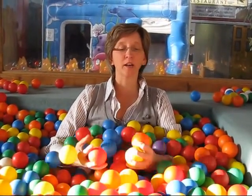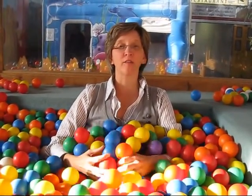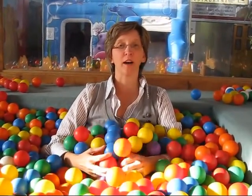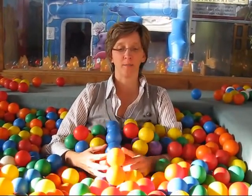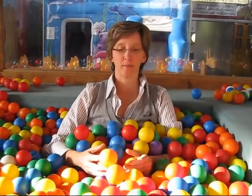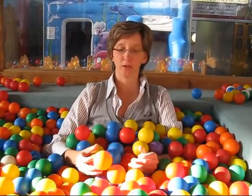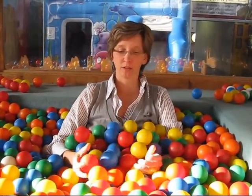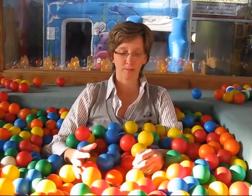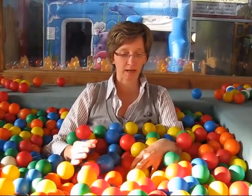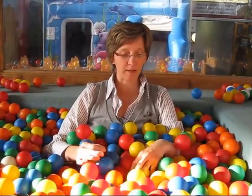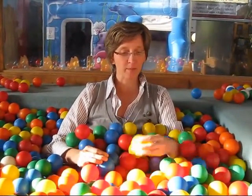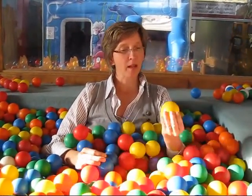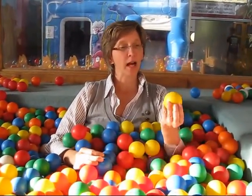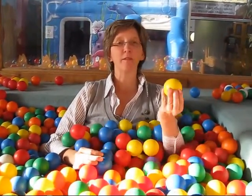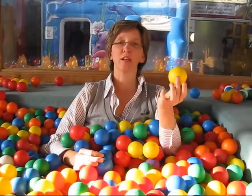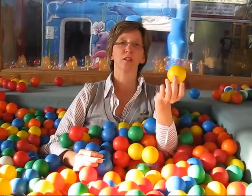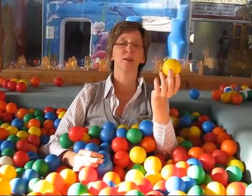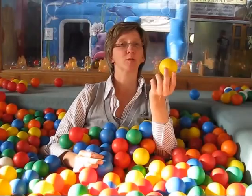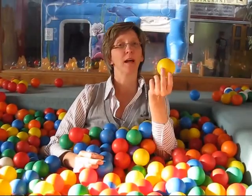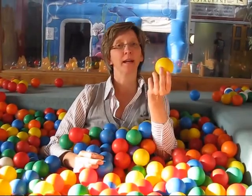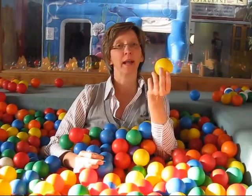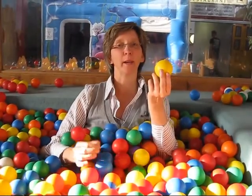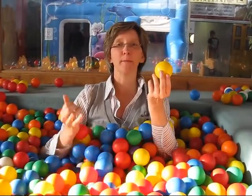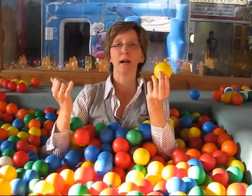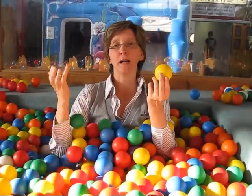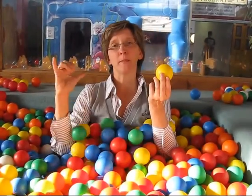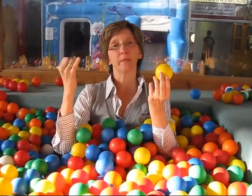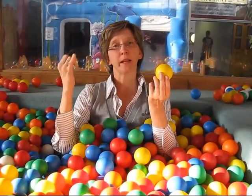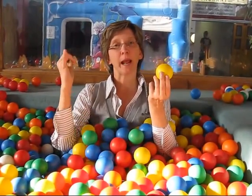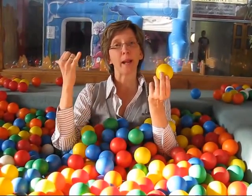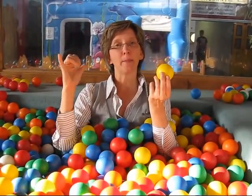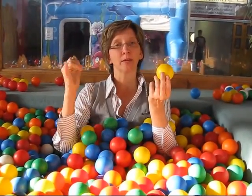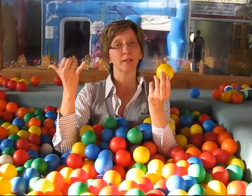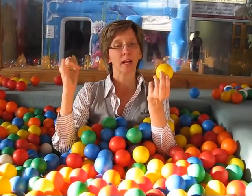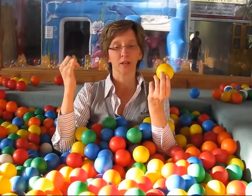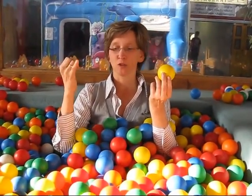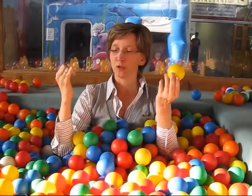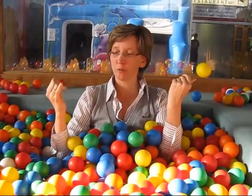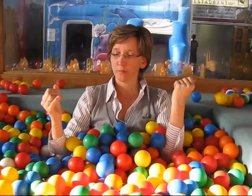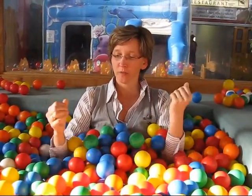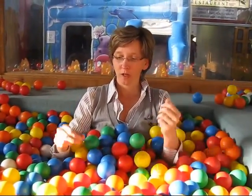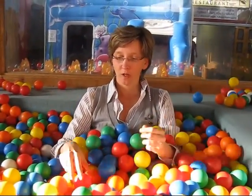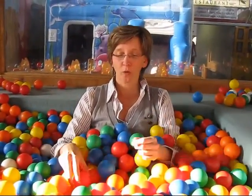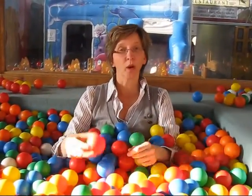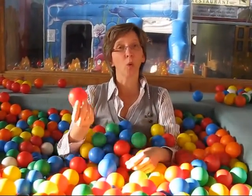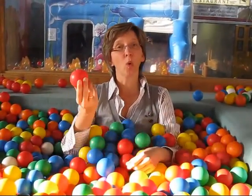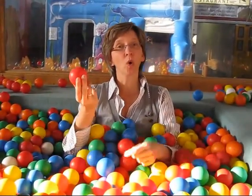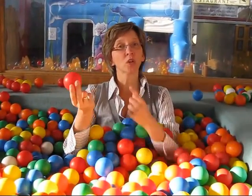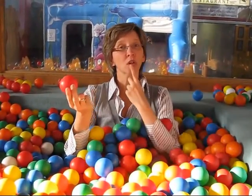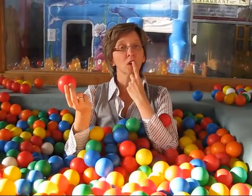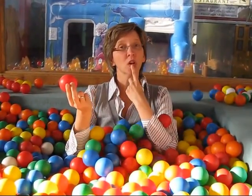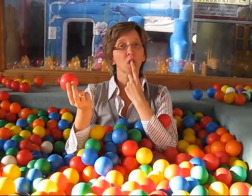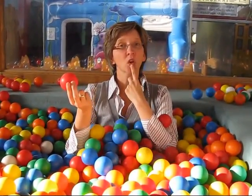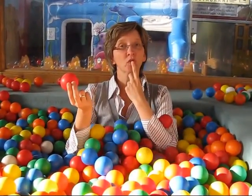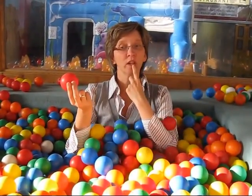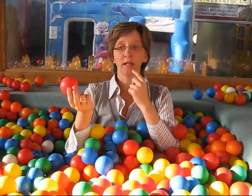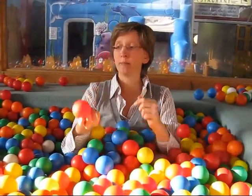Farben. Das war hier zum Beispiel ein gelben Ball. Gelb, das zeige ich so. Oder Rot, das ist